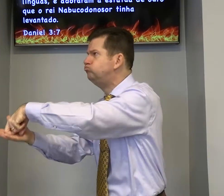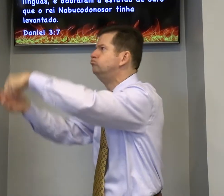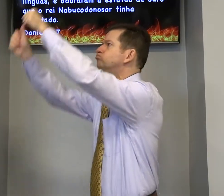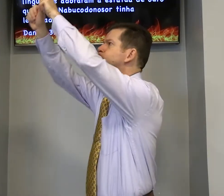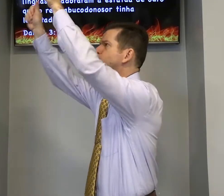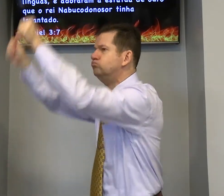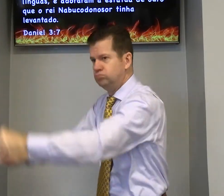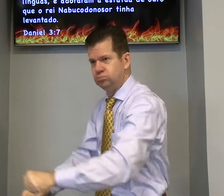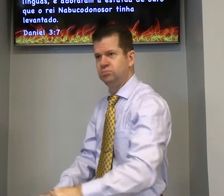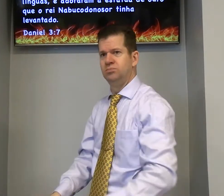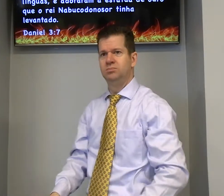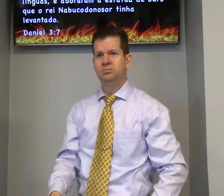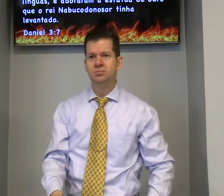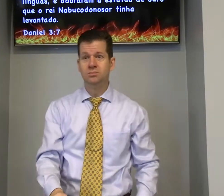se ajoelhar se prostrar